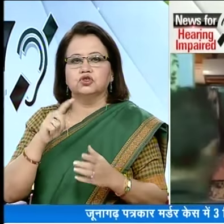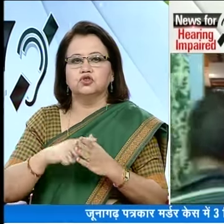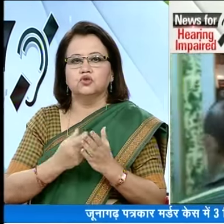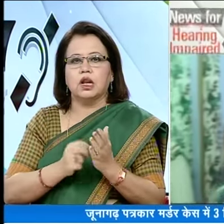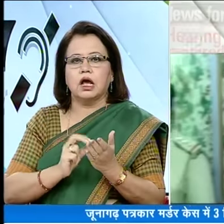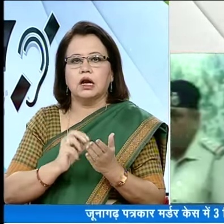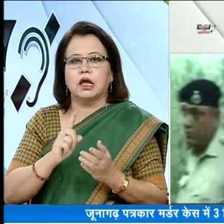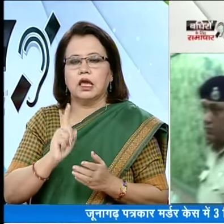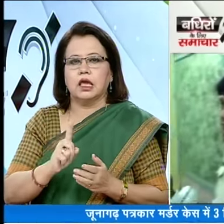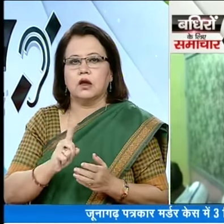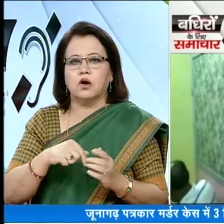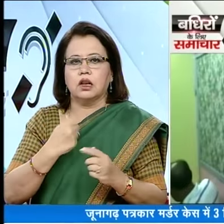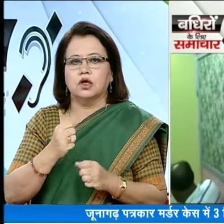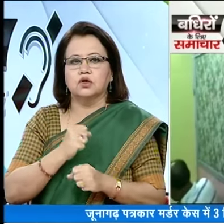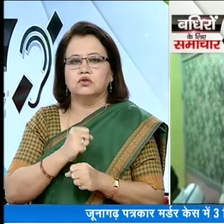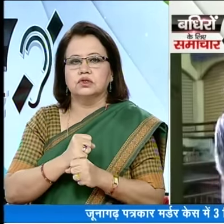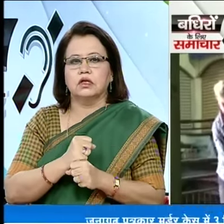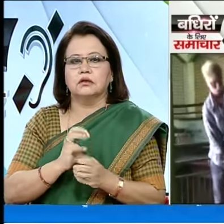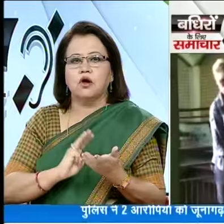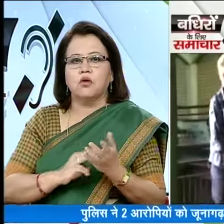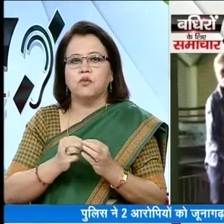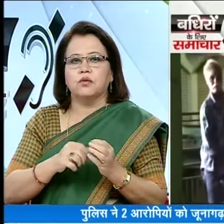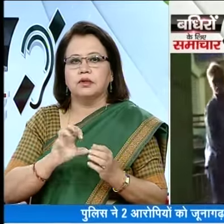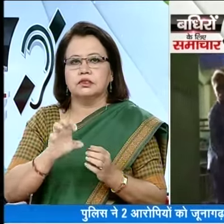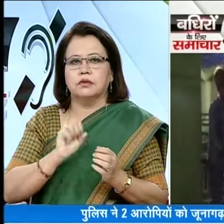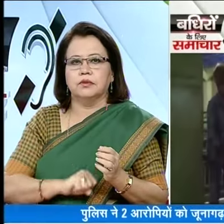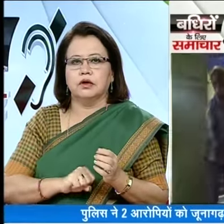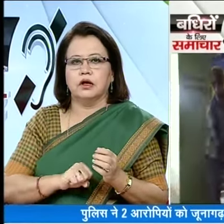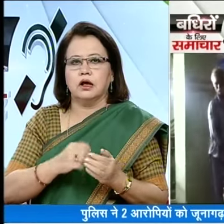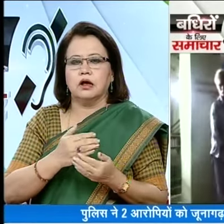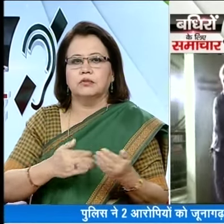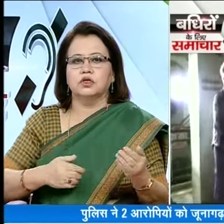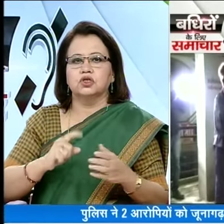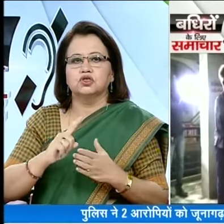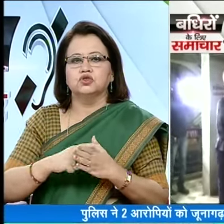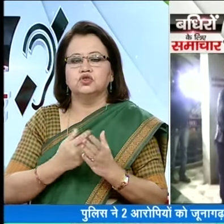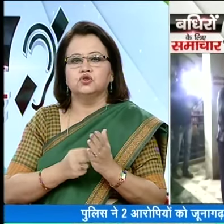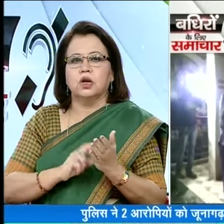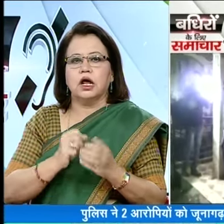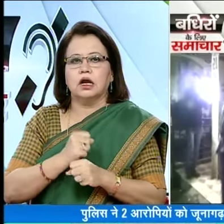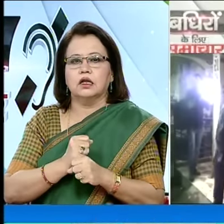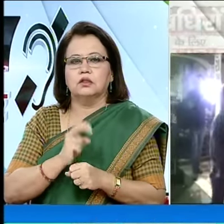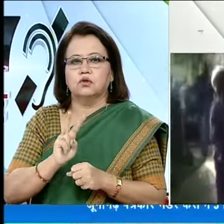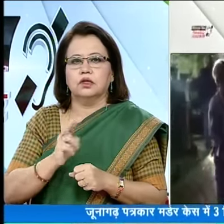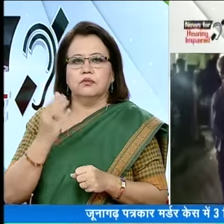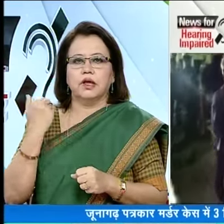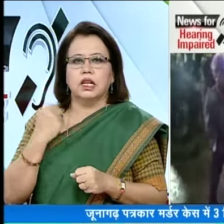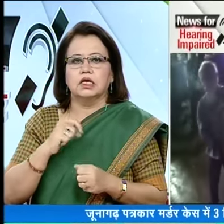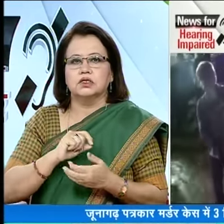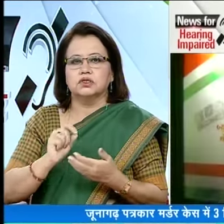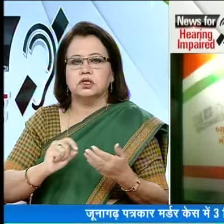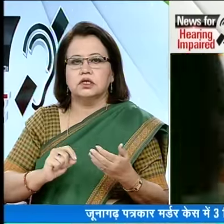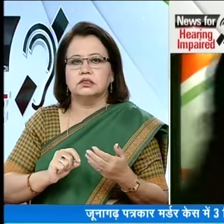जूनागड से जबकि एक आरोपी गुजरात के मौरवी से पकड़ा है आपके बता दे जूनागड में दो दिन पहले